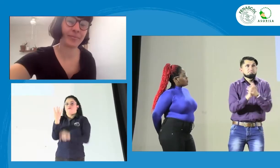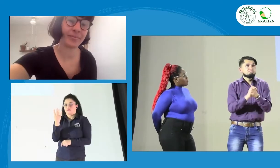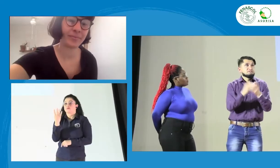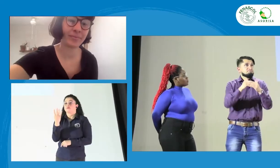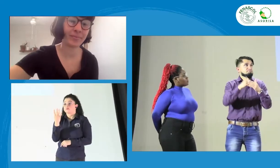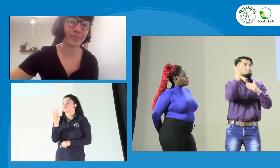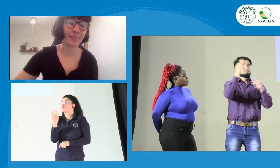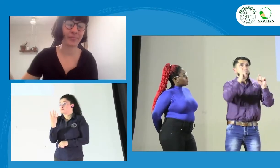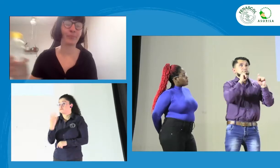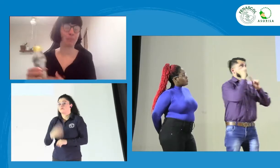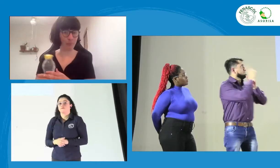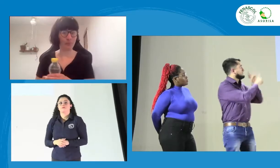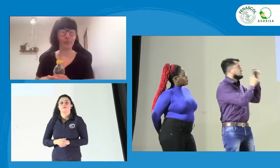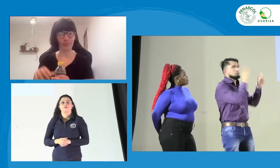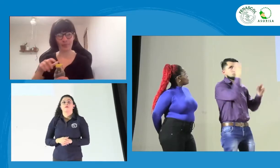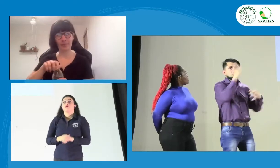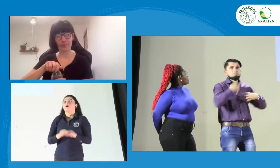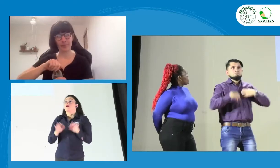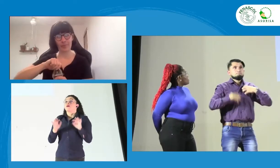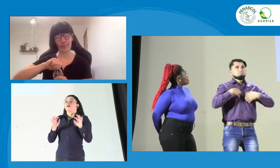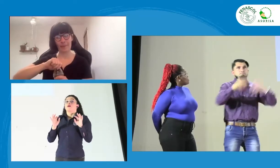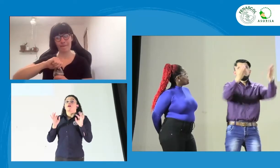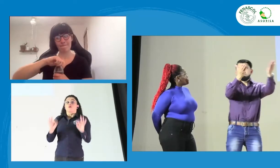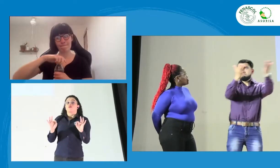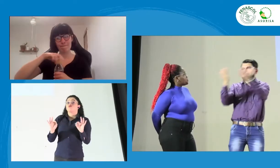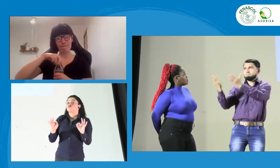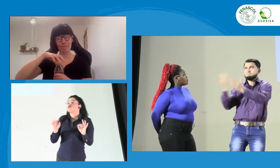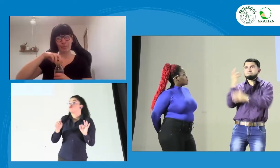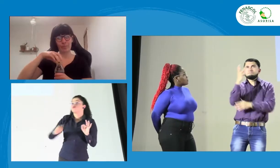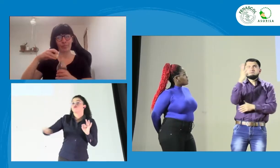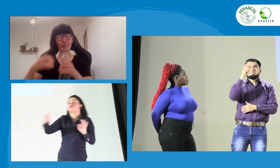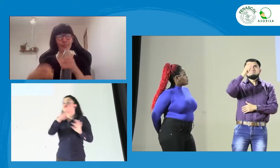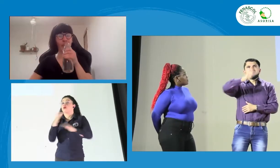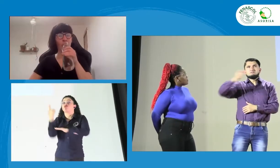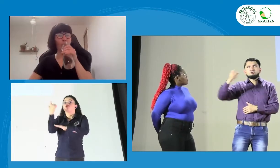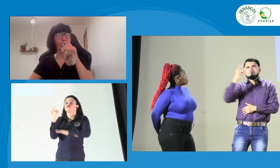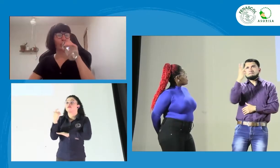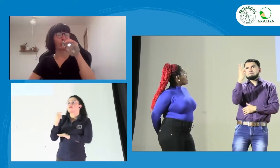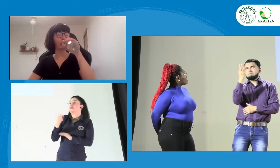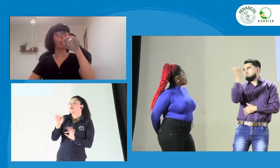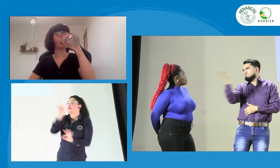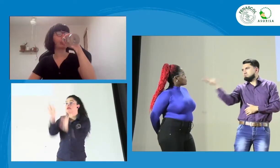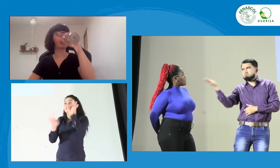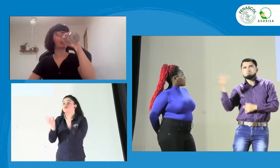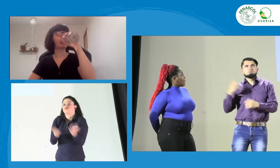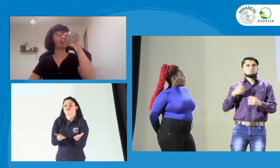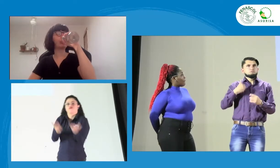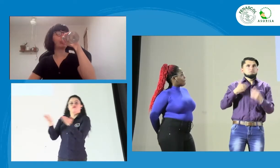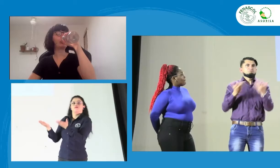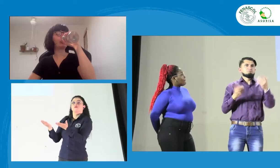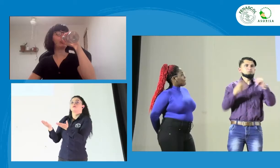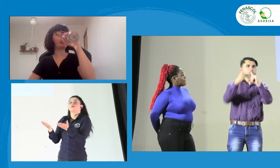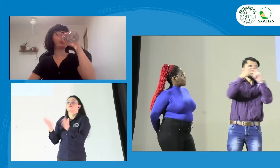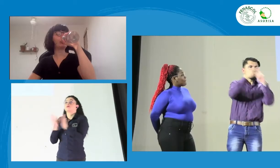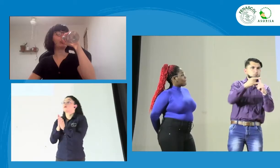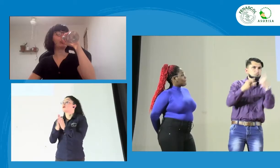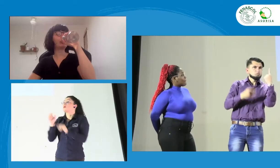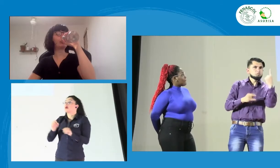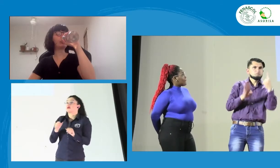a Lore. ¿Listo? Entonces, ¿quiénes tienen preguntas o inquietudes? Para que puedan pasar acá adelante al